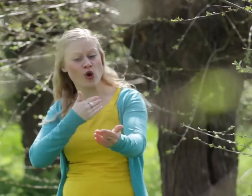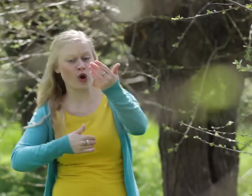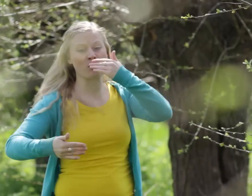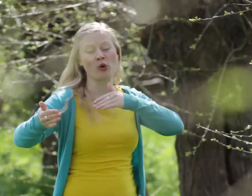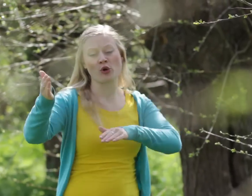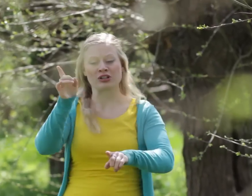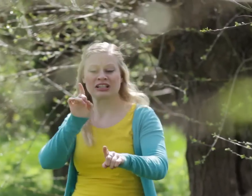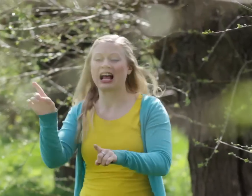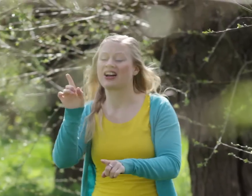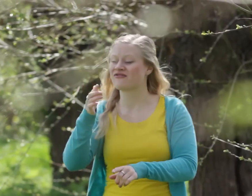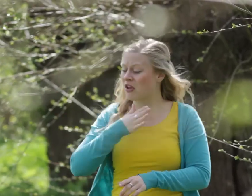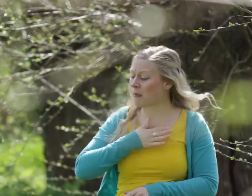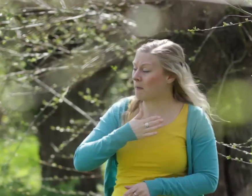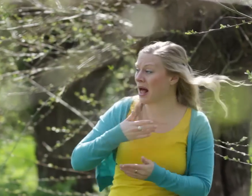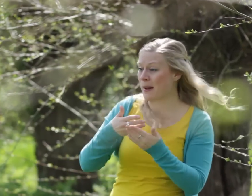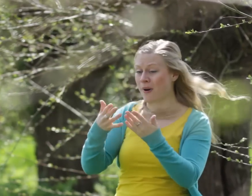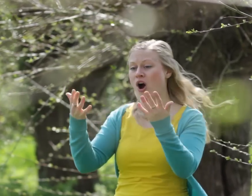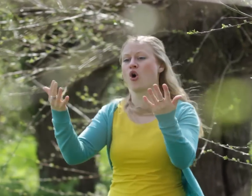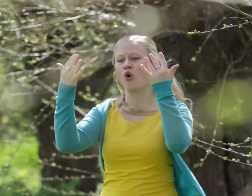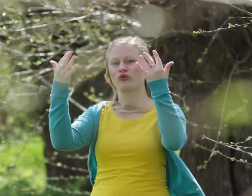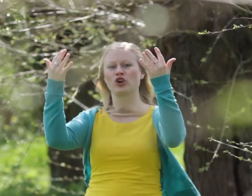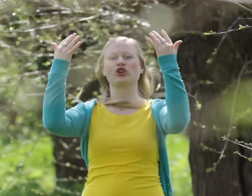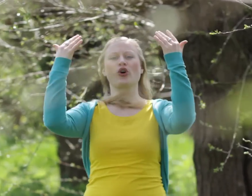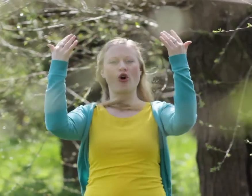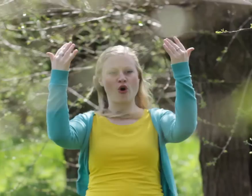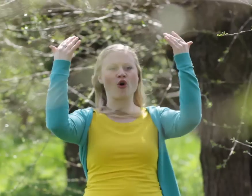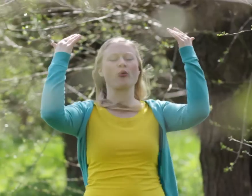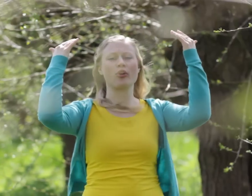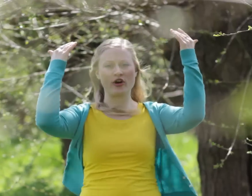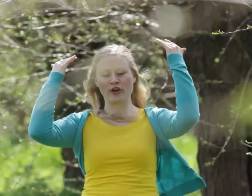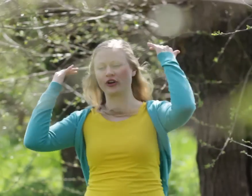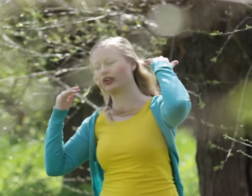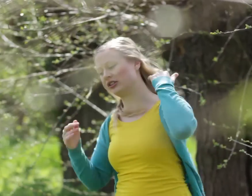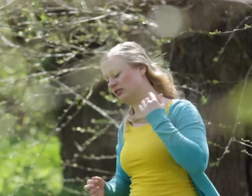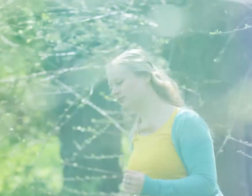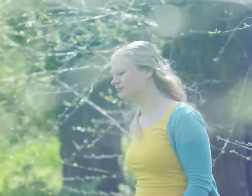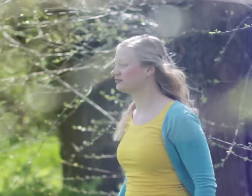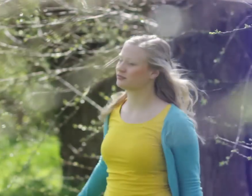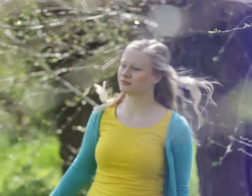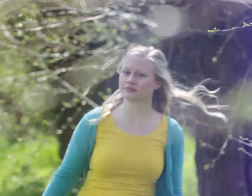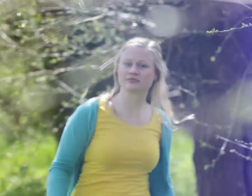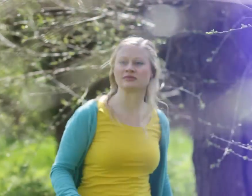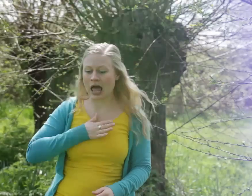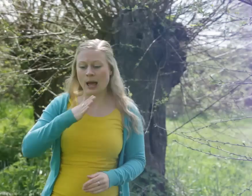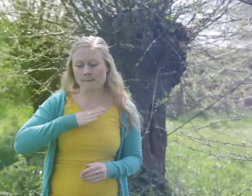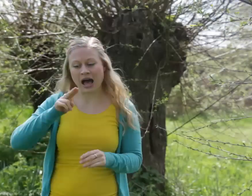gebeurt en wat mij mag overkomen Laat